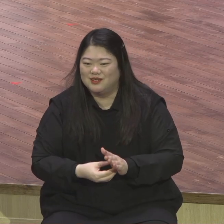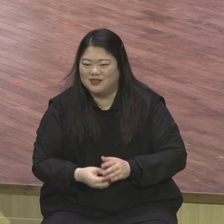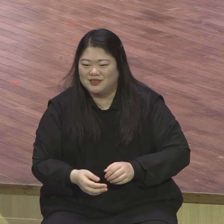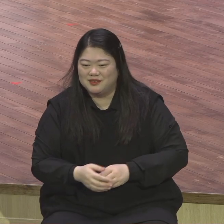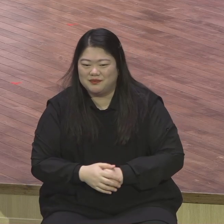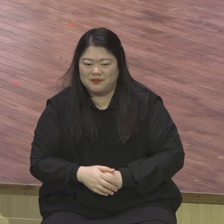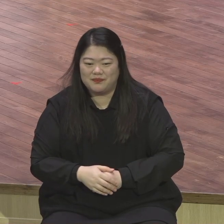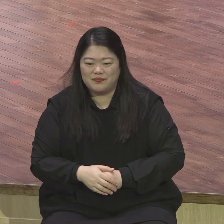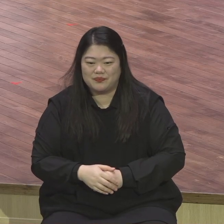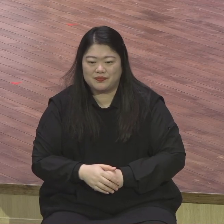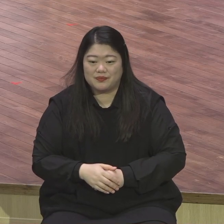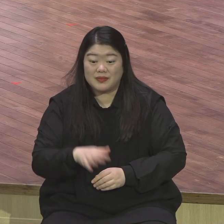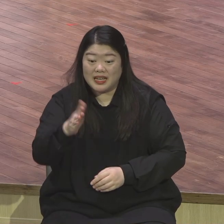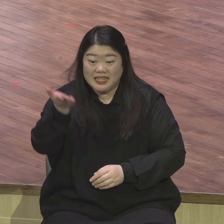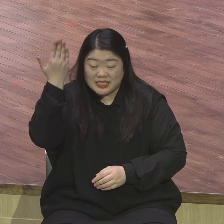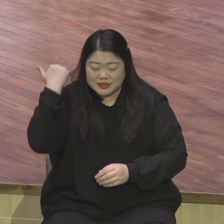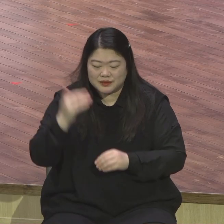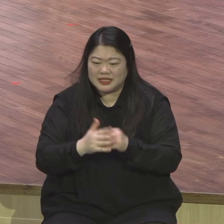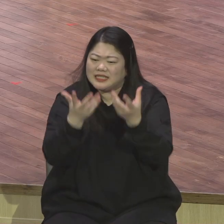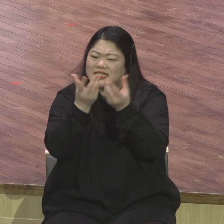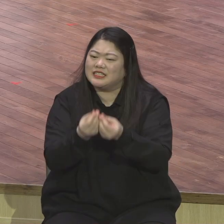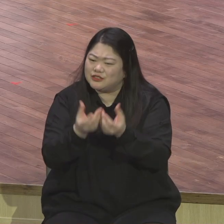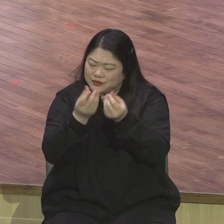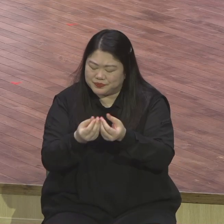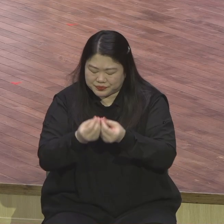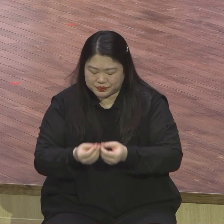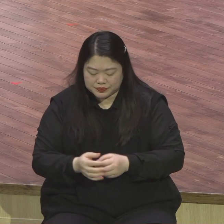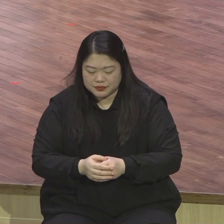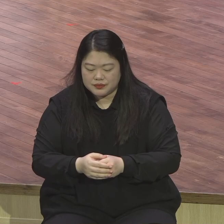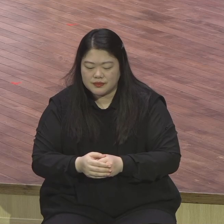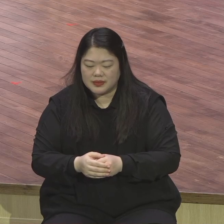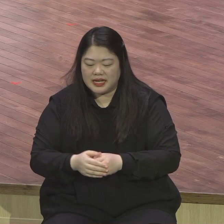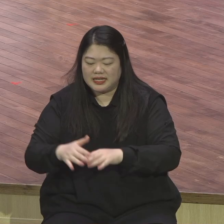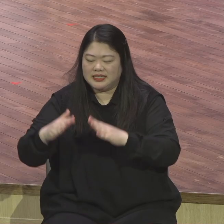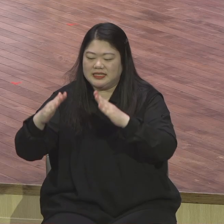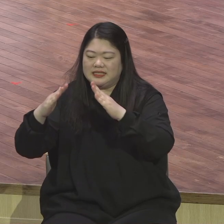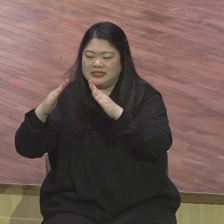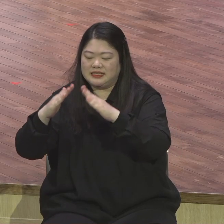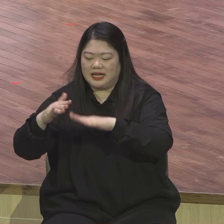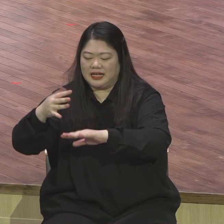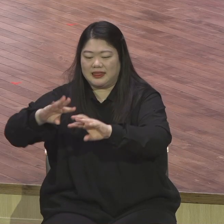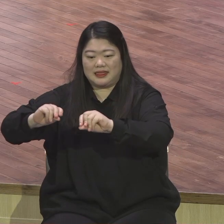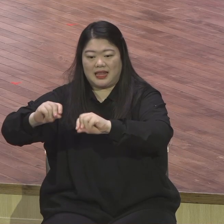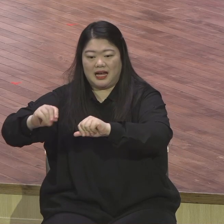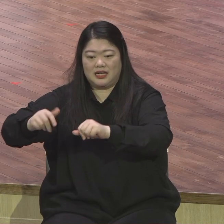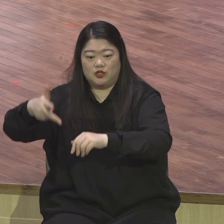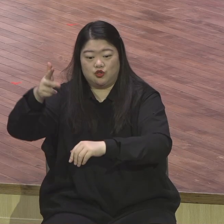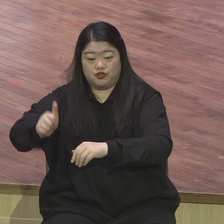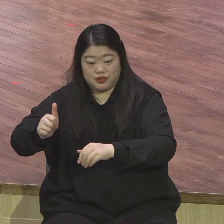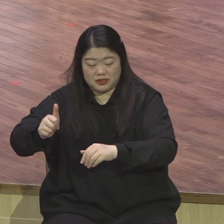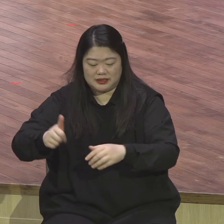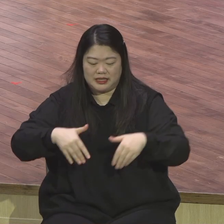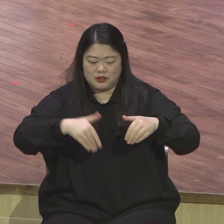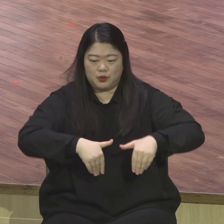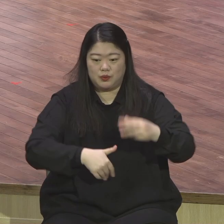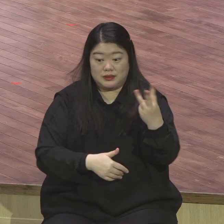남겼냐 아멘 난 아무것도 없는데요 얼마나 남겼냐 그리스도 있잖아요